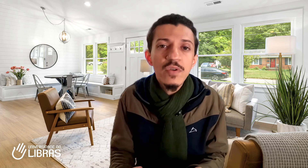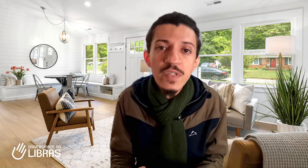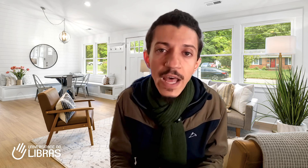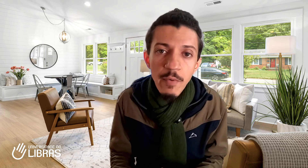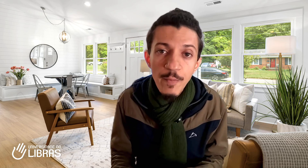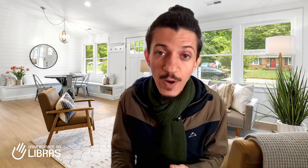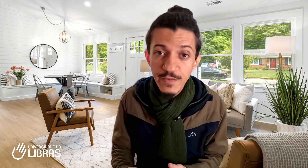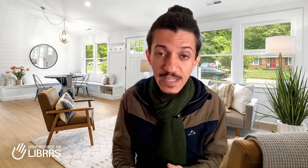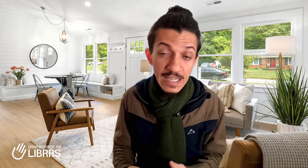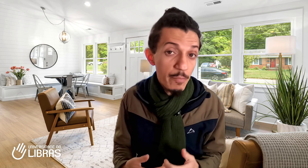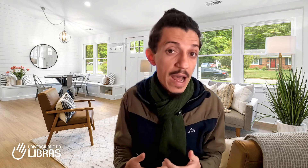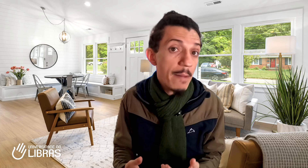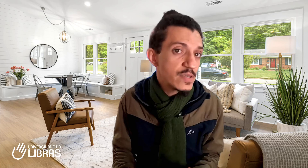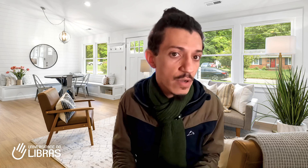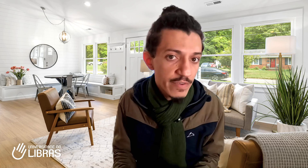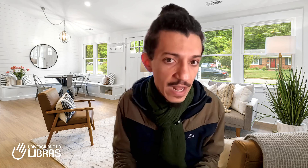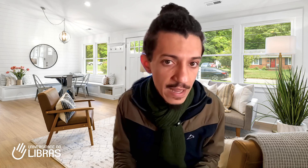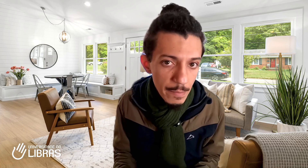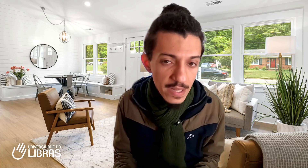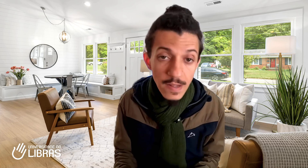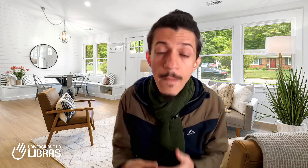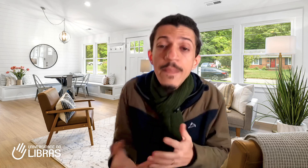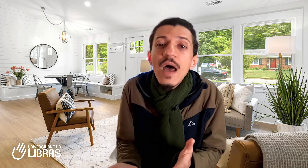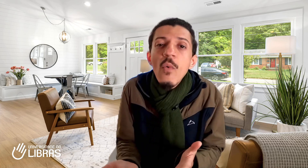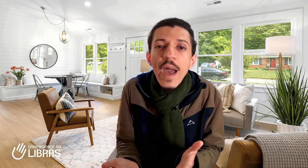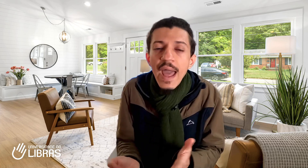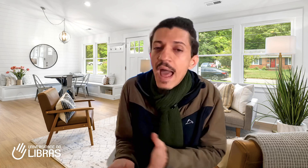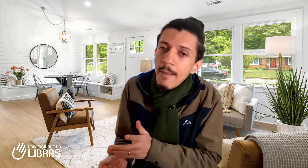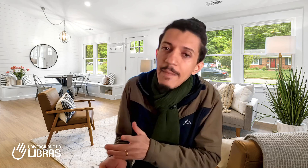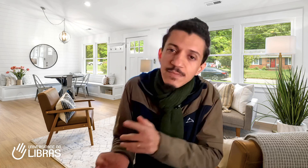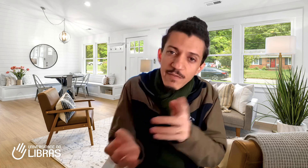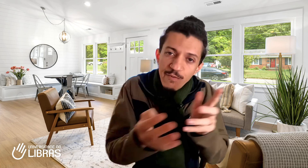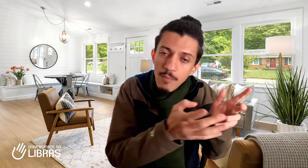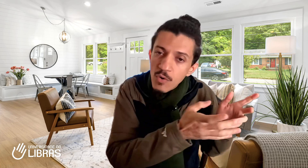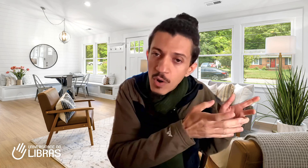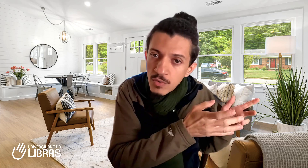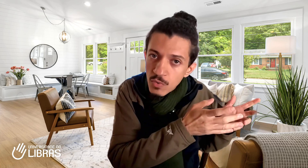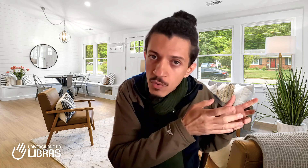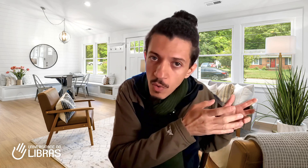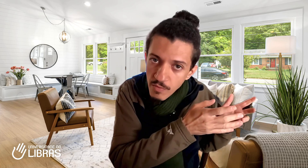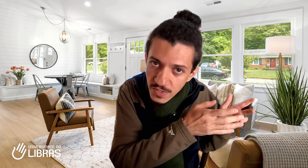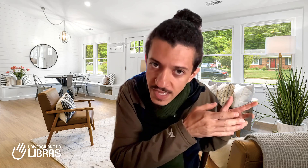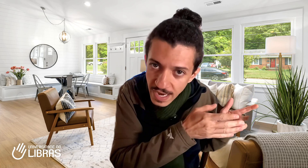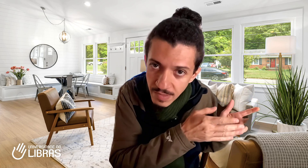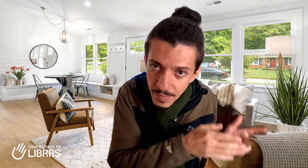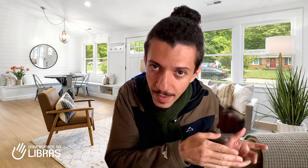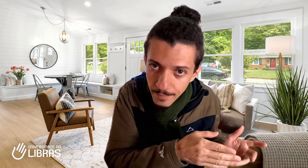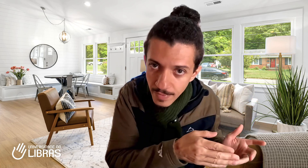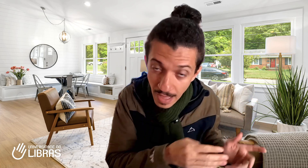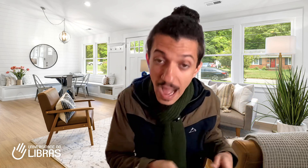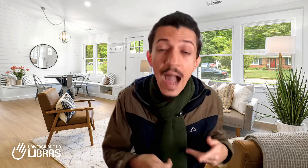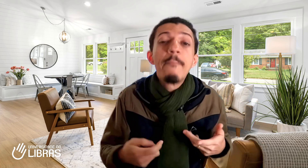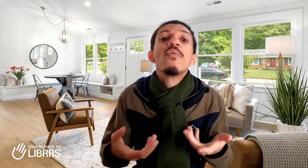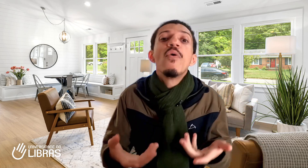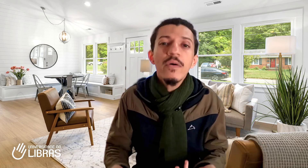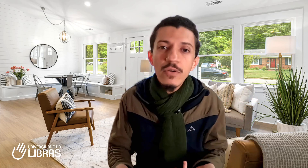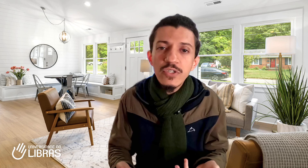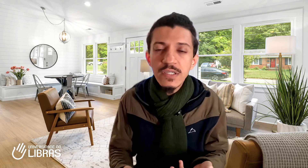cérebro pode fazer para absorver a Libras não é a mesma forma como você era bebê. A boa notícia